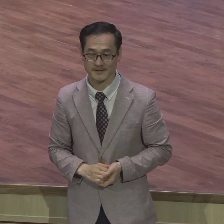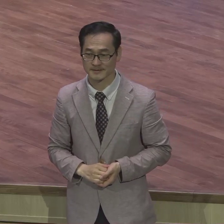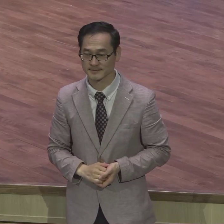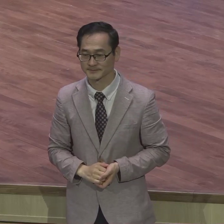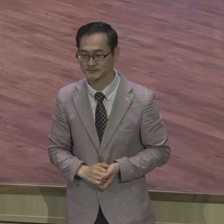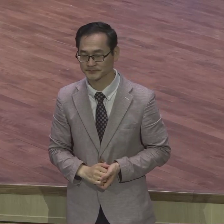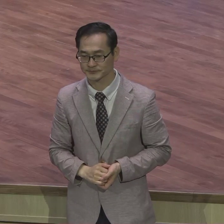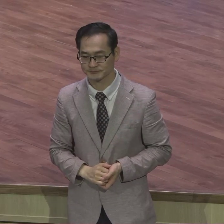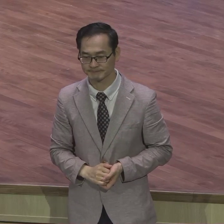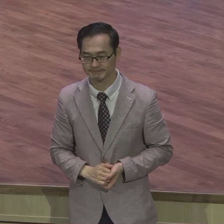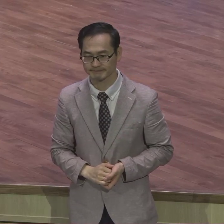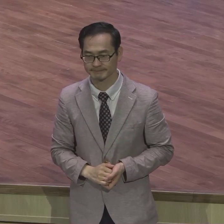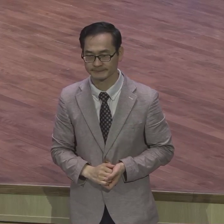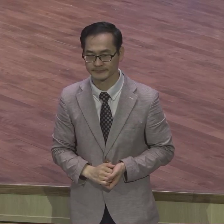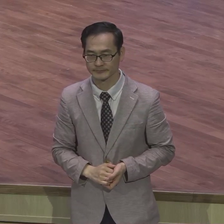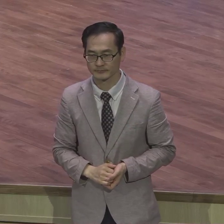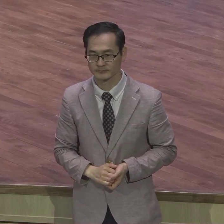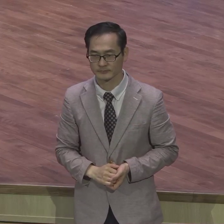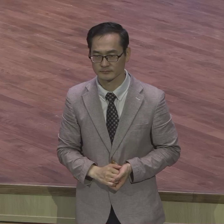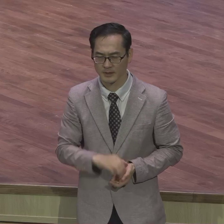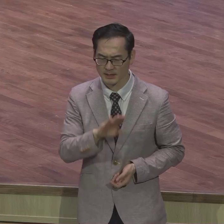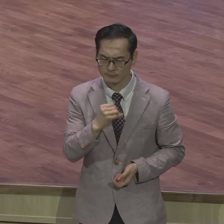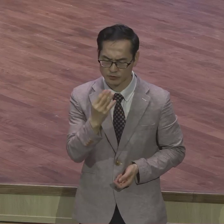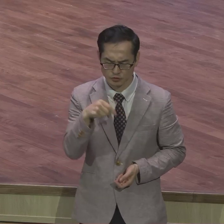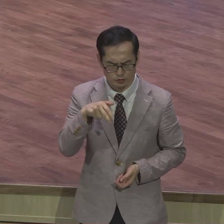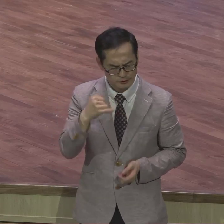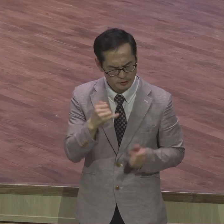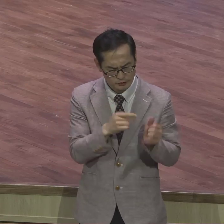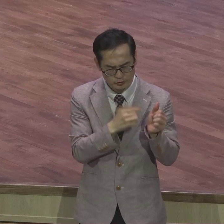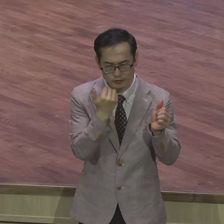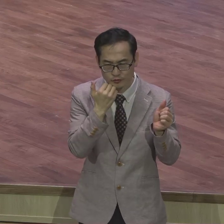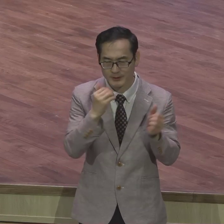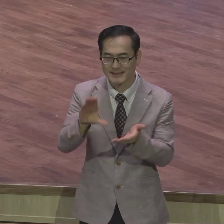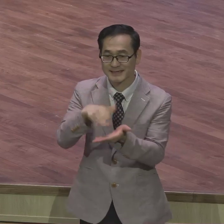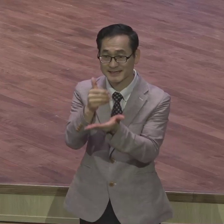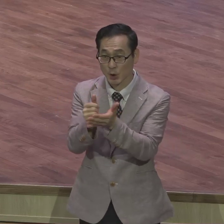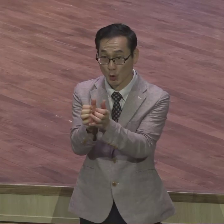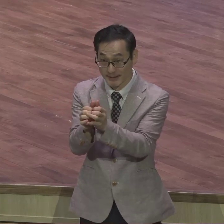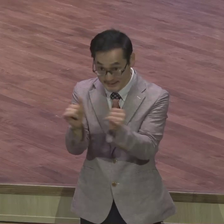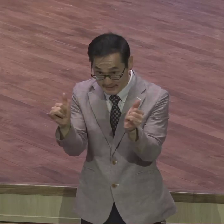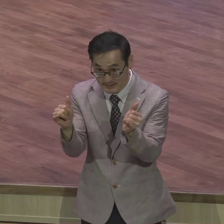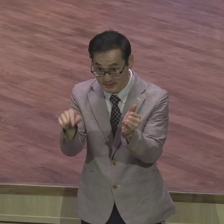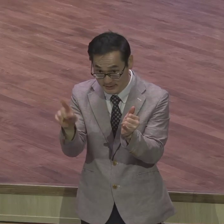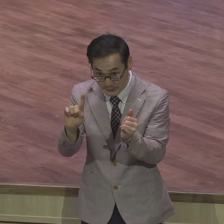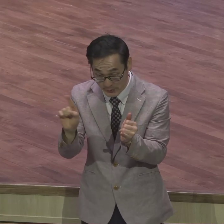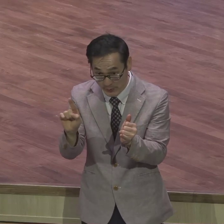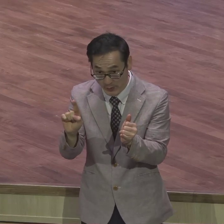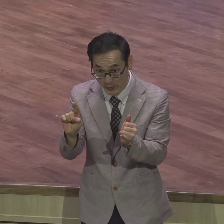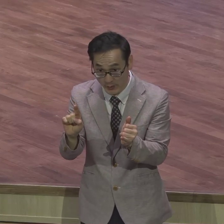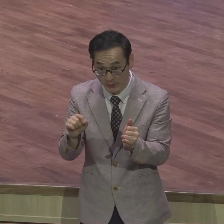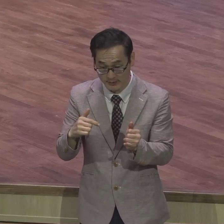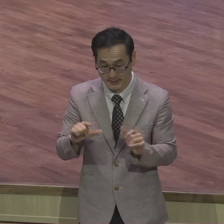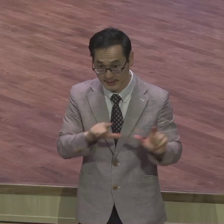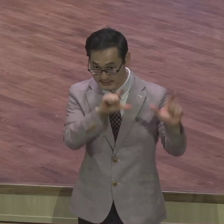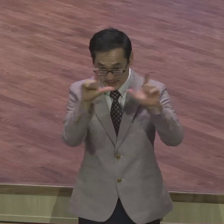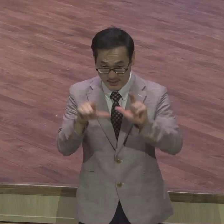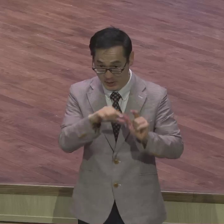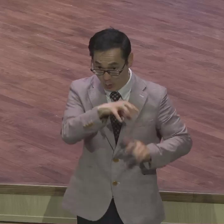브루스 윌레스라는 분이 이런 말했어요 그리스도인은 자기가 사는 도시에서 가장